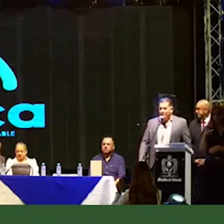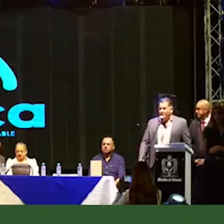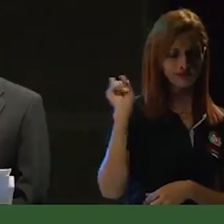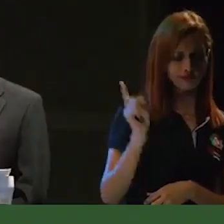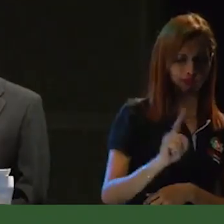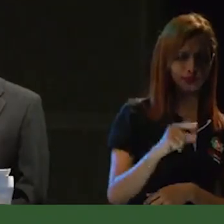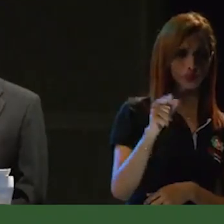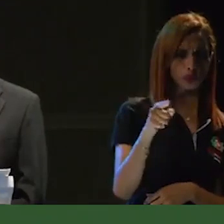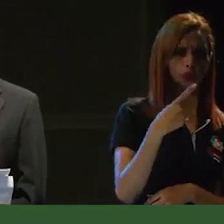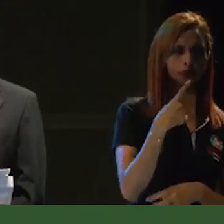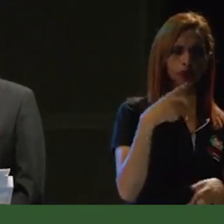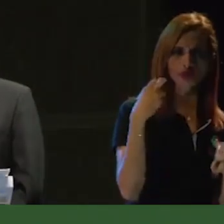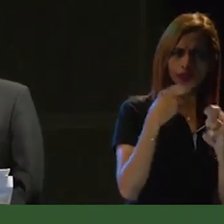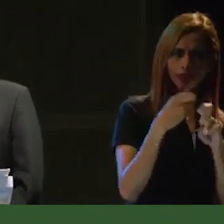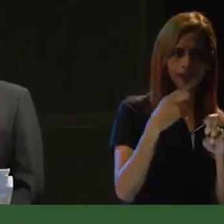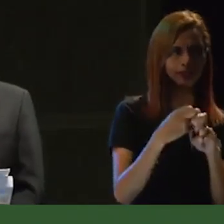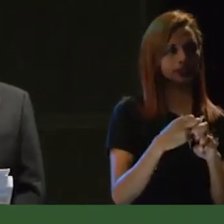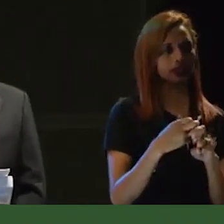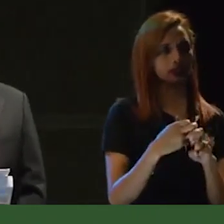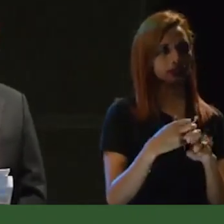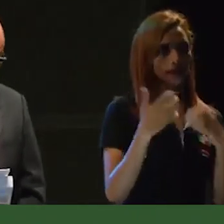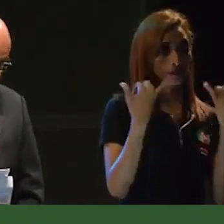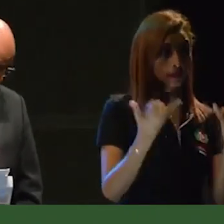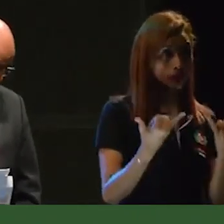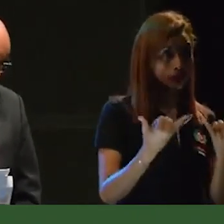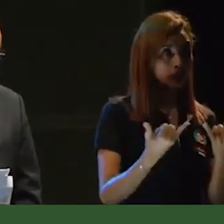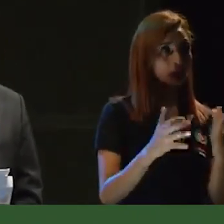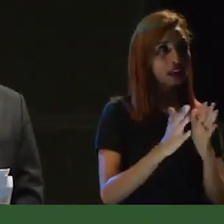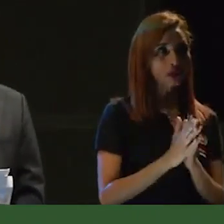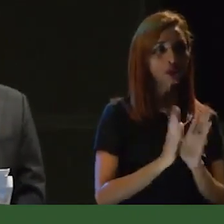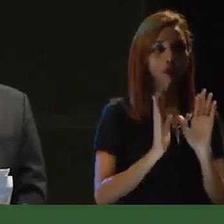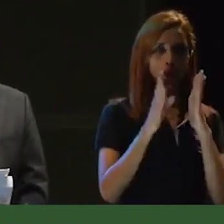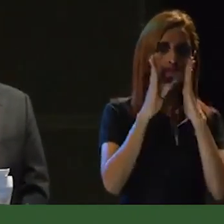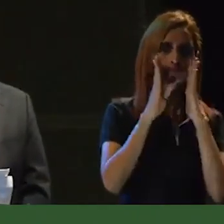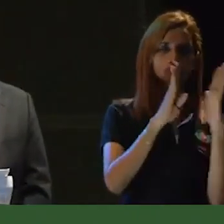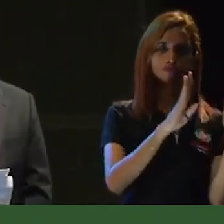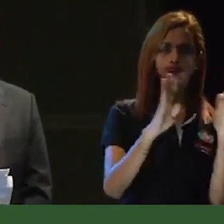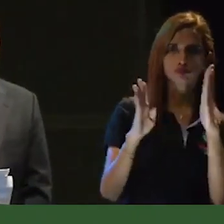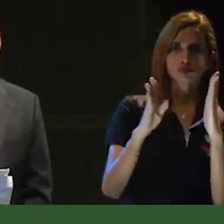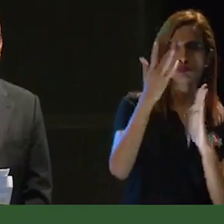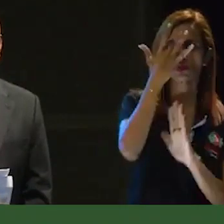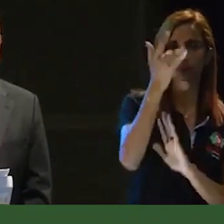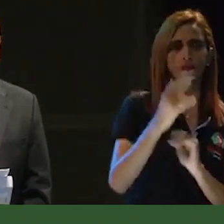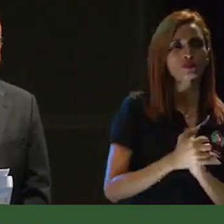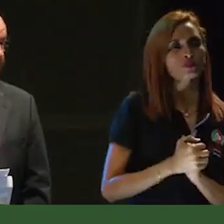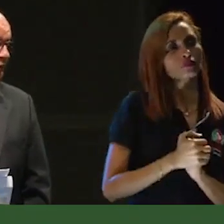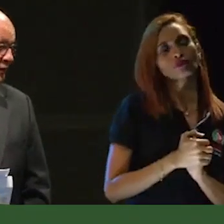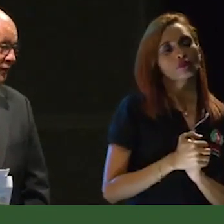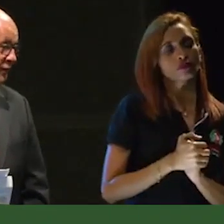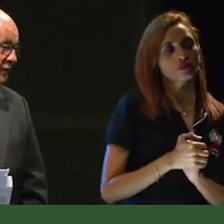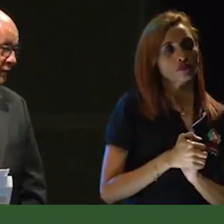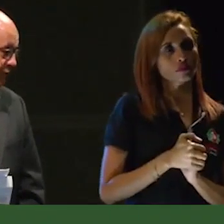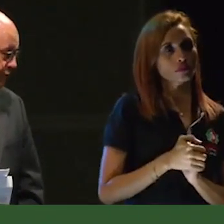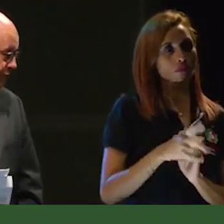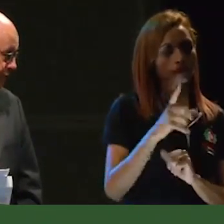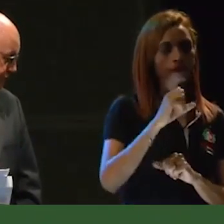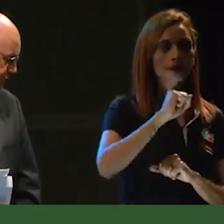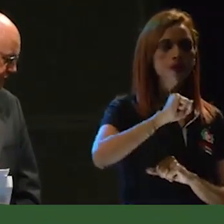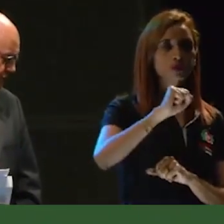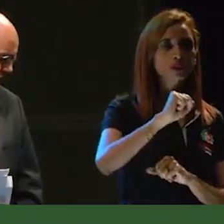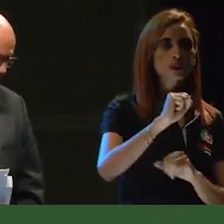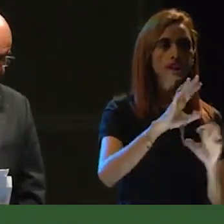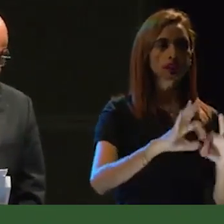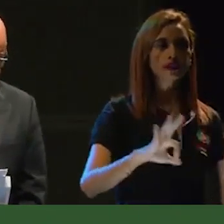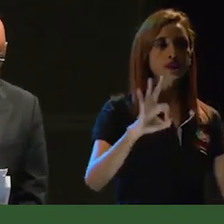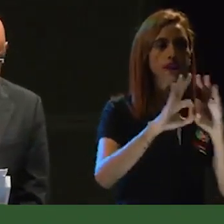años. Hoy de verdad que llamamos la atención sobre esto porque como derecho fundamental declarado